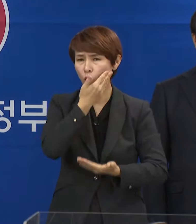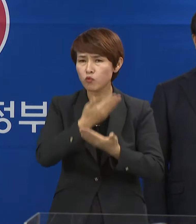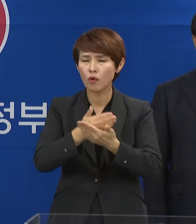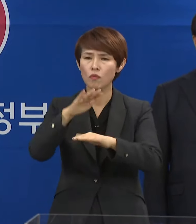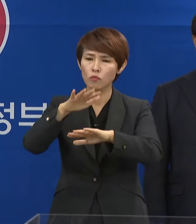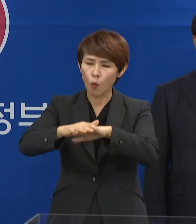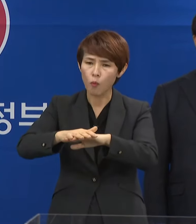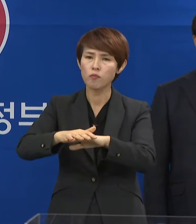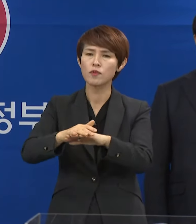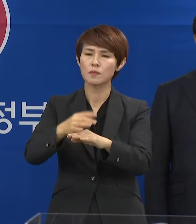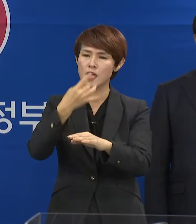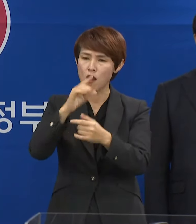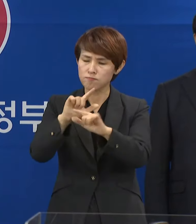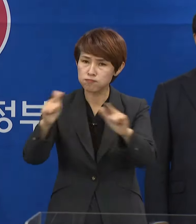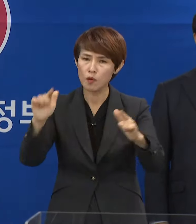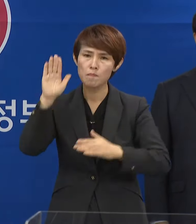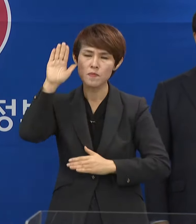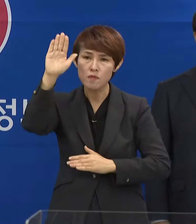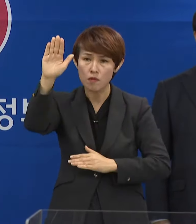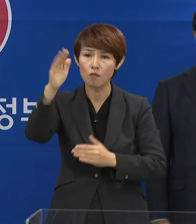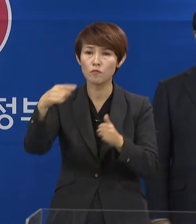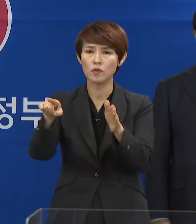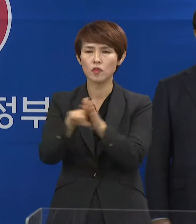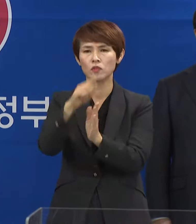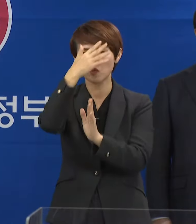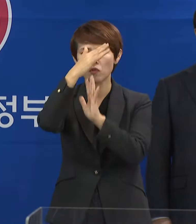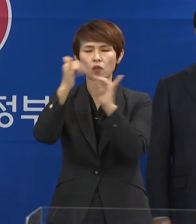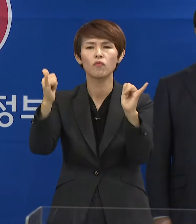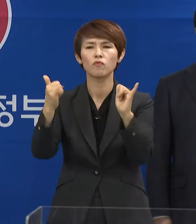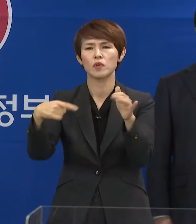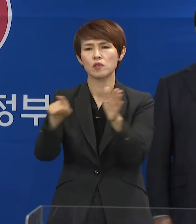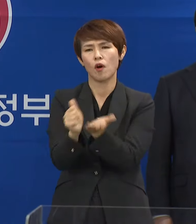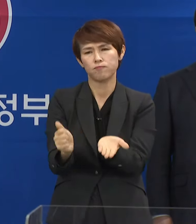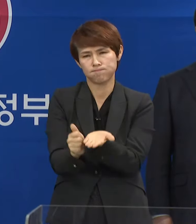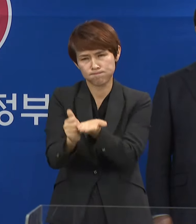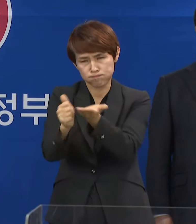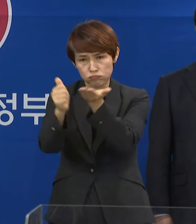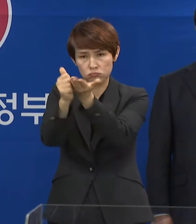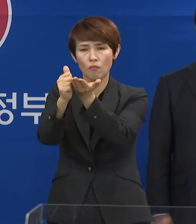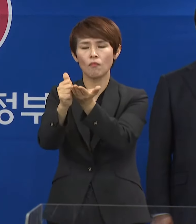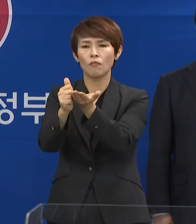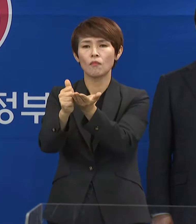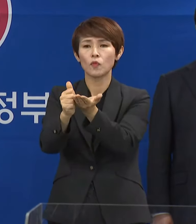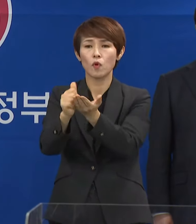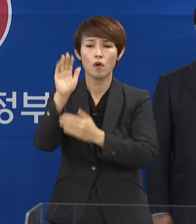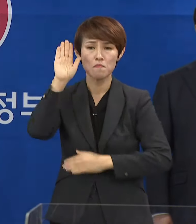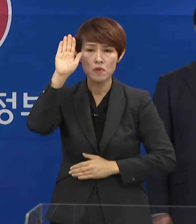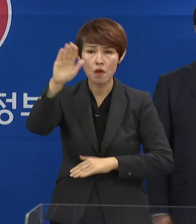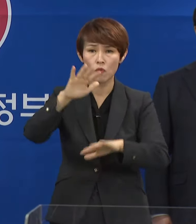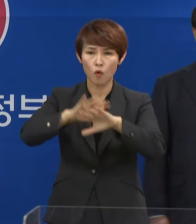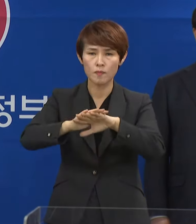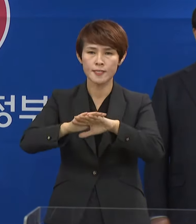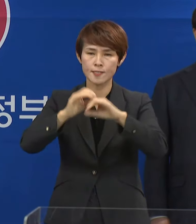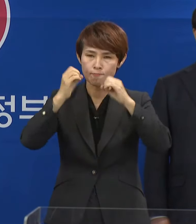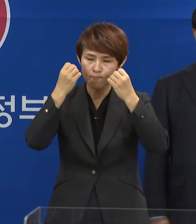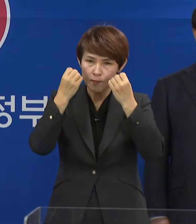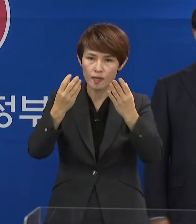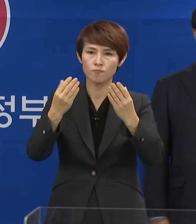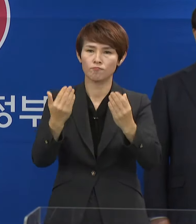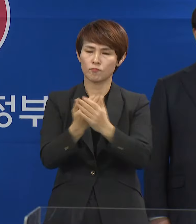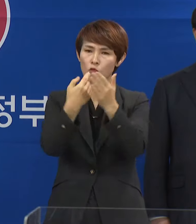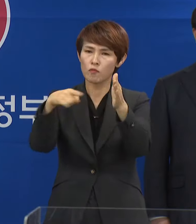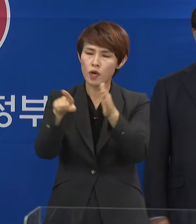농업재원은 농촌의 미래주역인 청년 농업인을 지원하고 농업을 미래 신성장